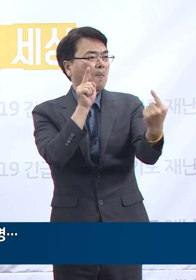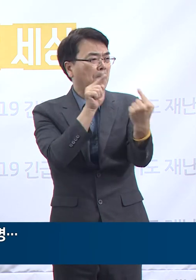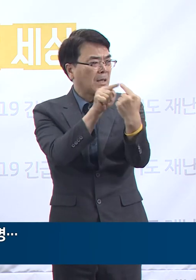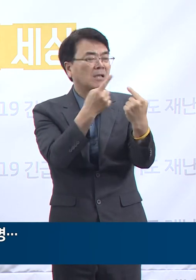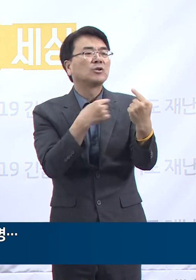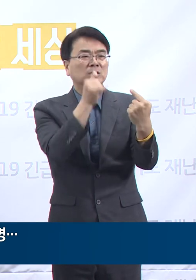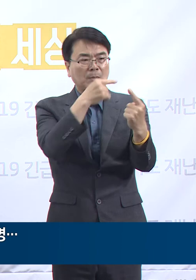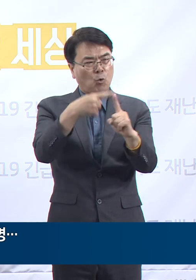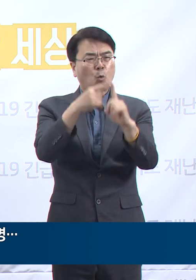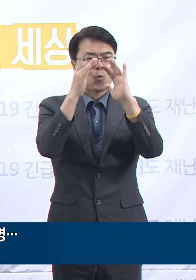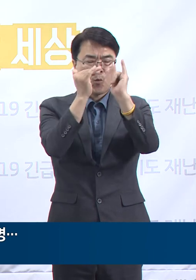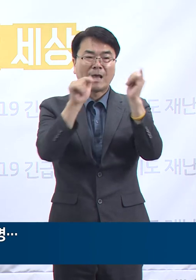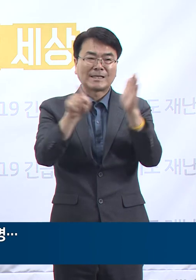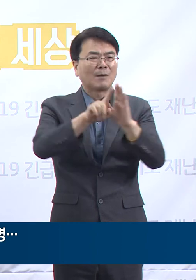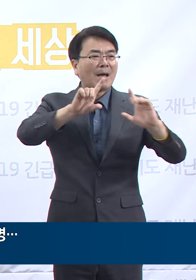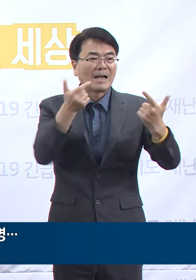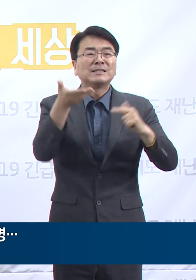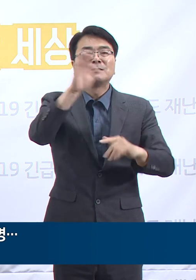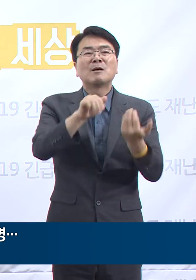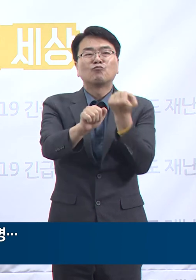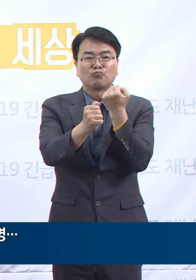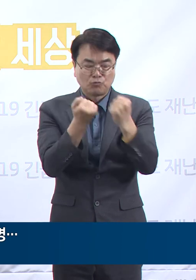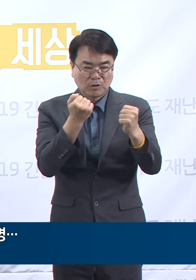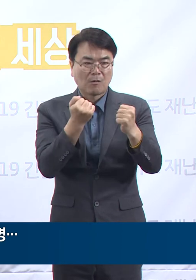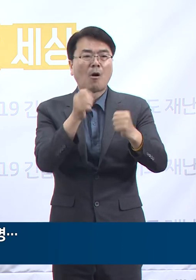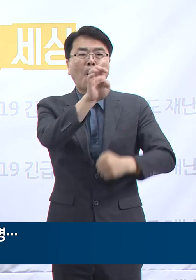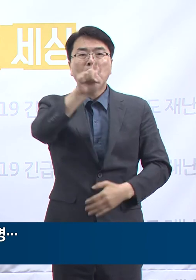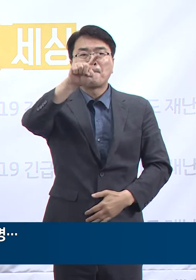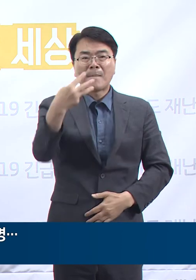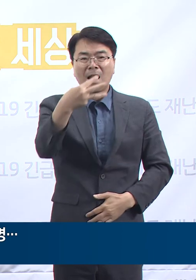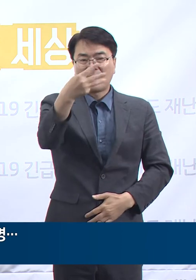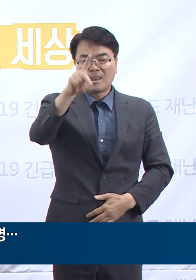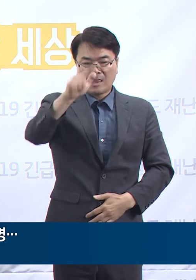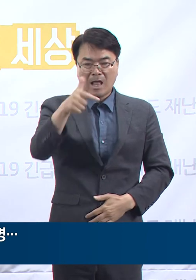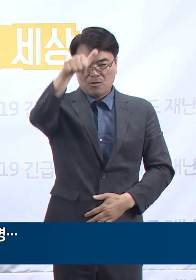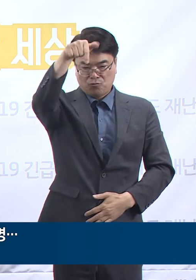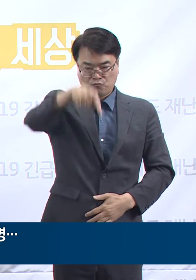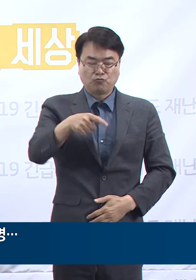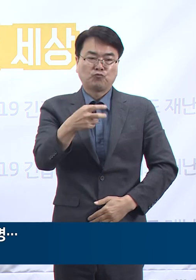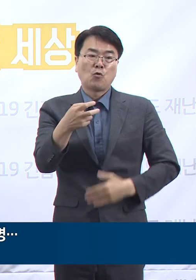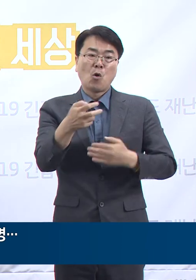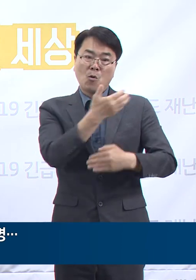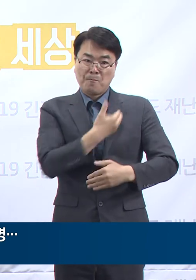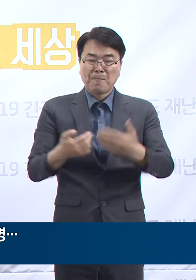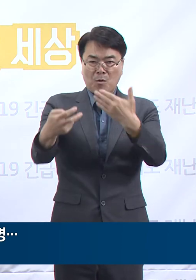아니며 증상은 없었으나 팔달부 보건소 선별진료 후 확진되었습니다.